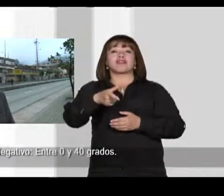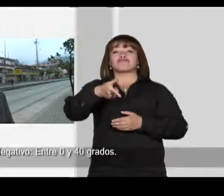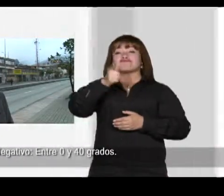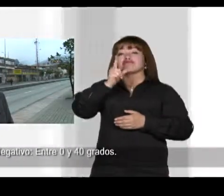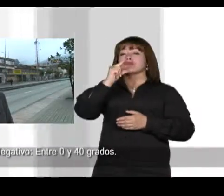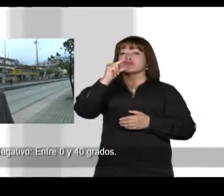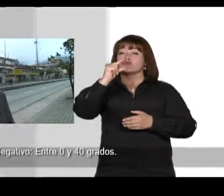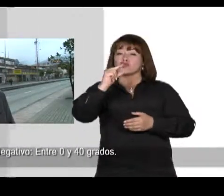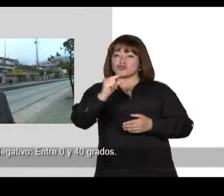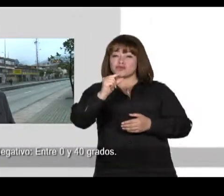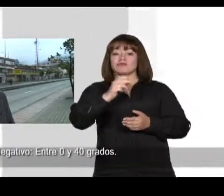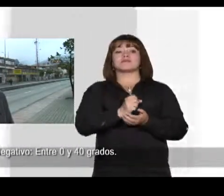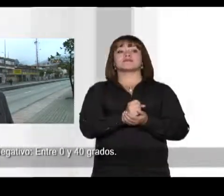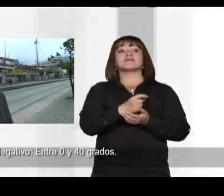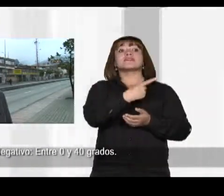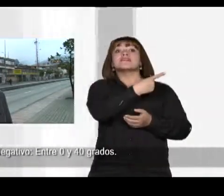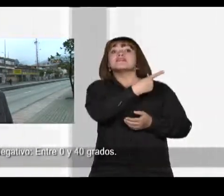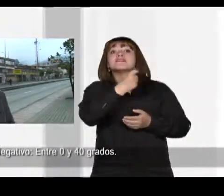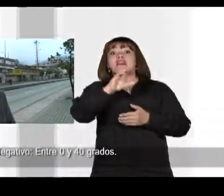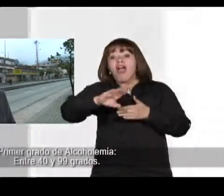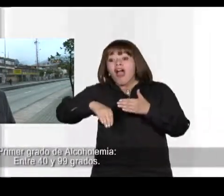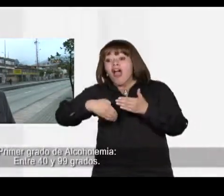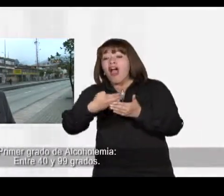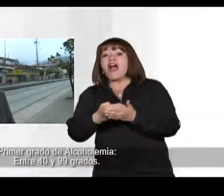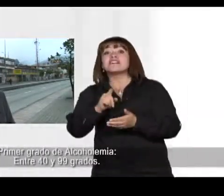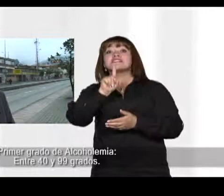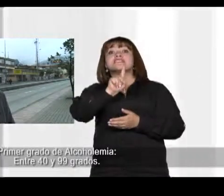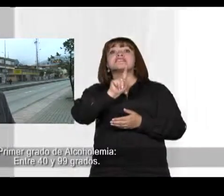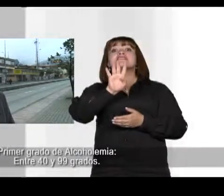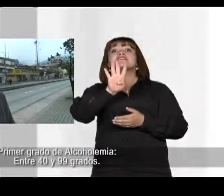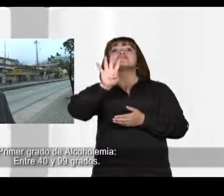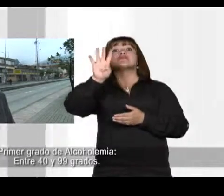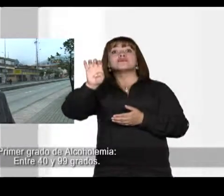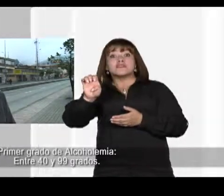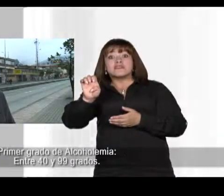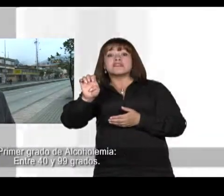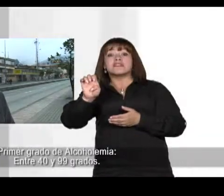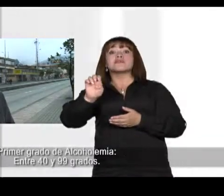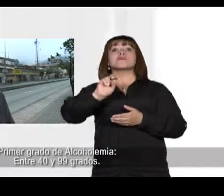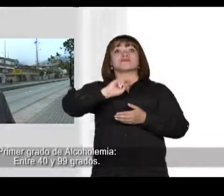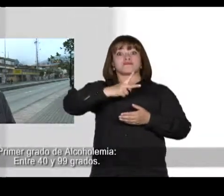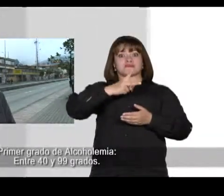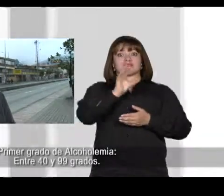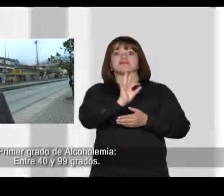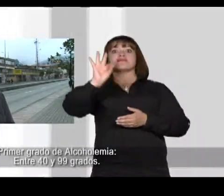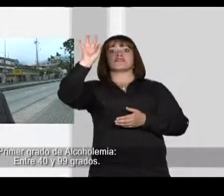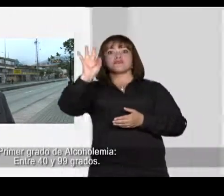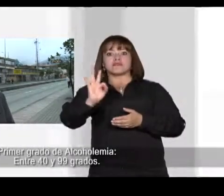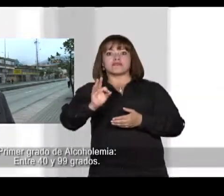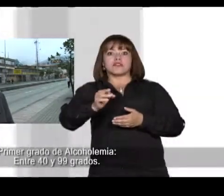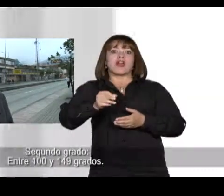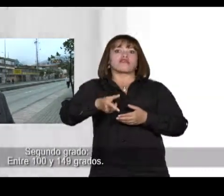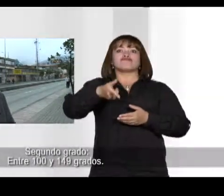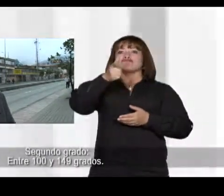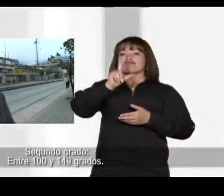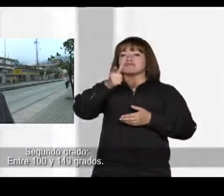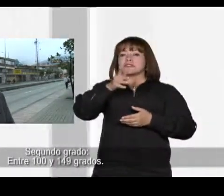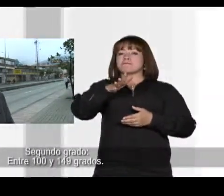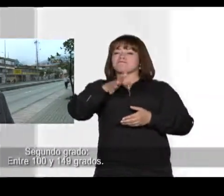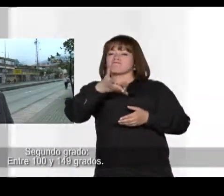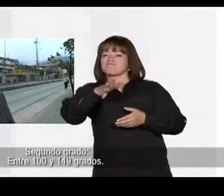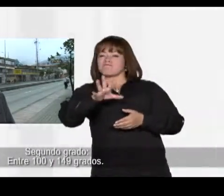entre 0 y 40 grados. Primer grado de alcoholemia entre 40 y 99 grados.